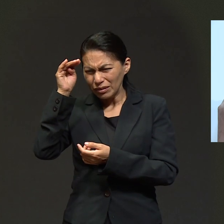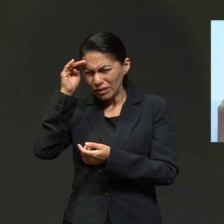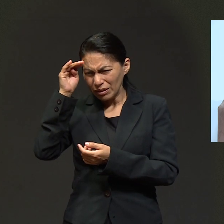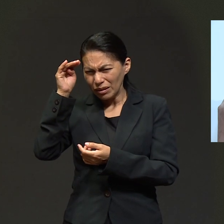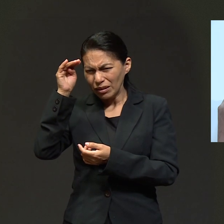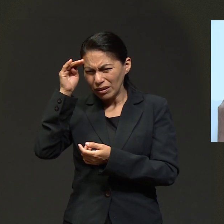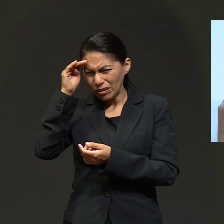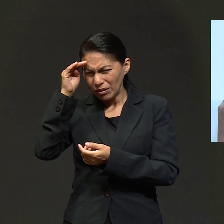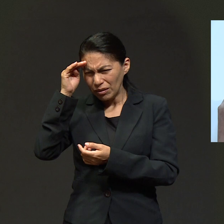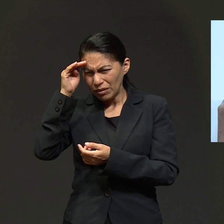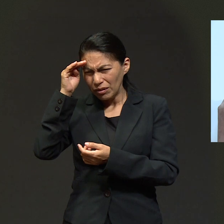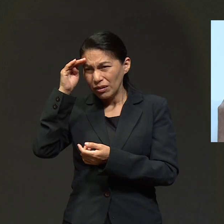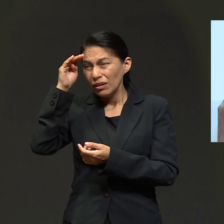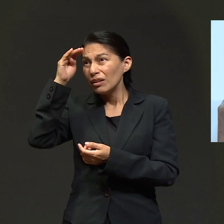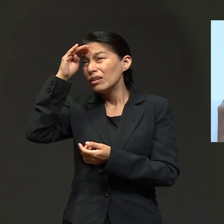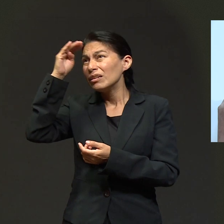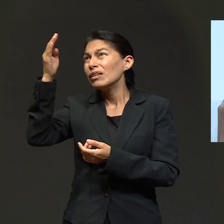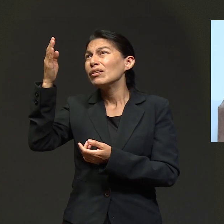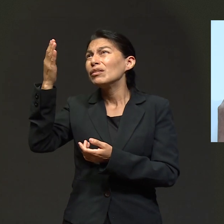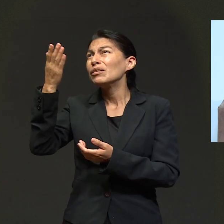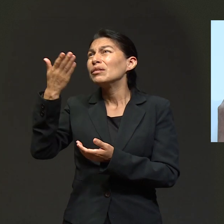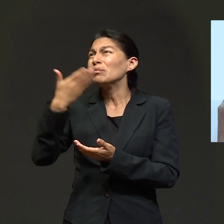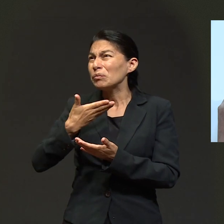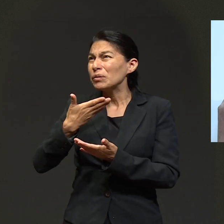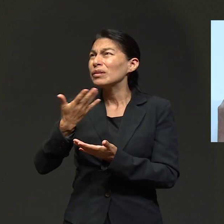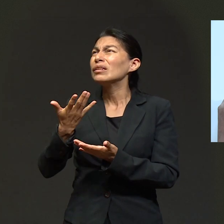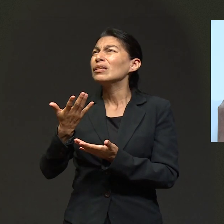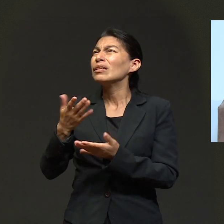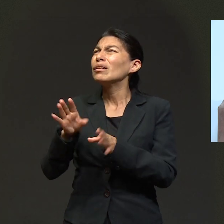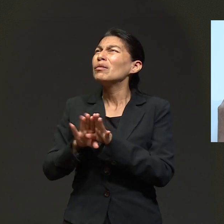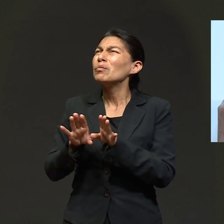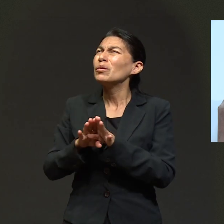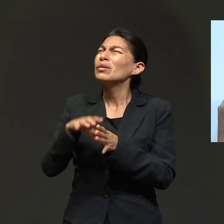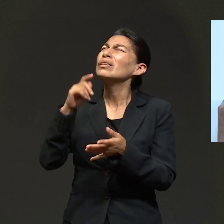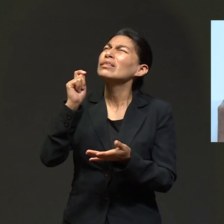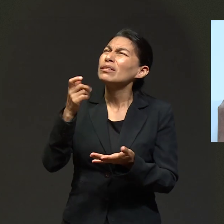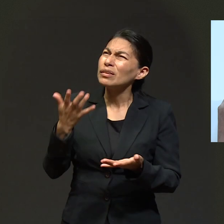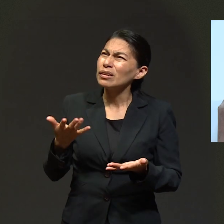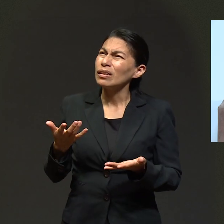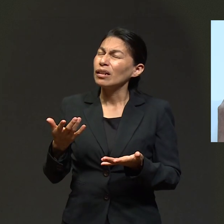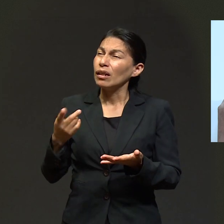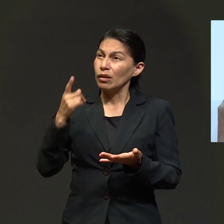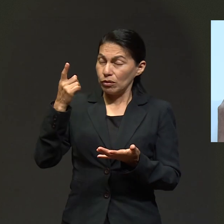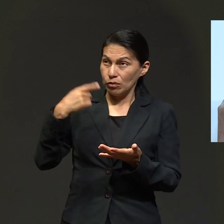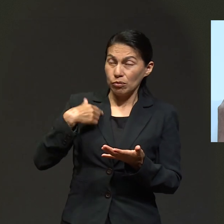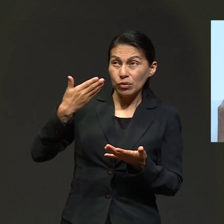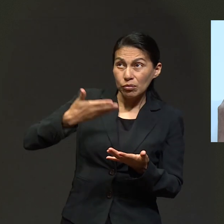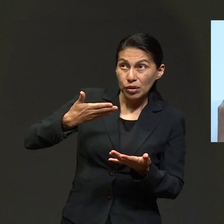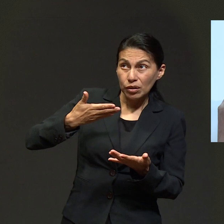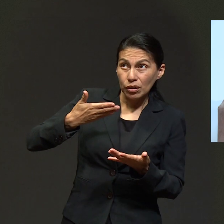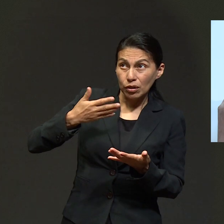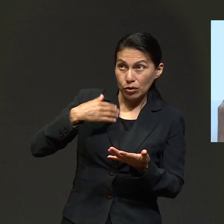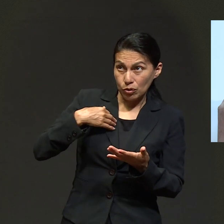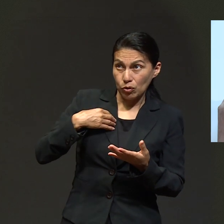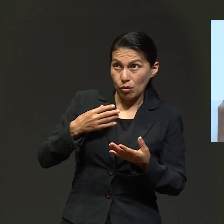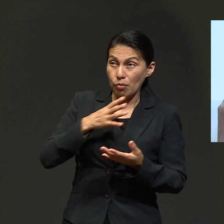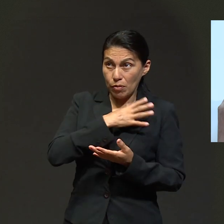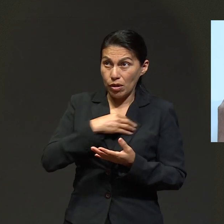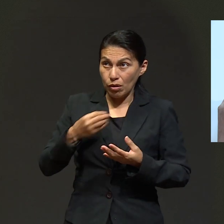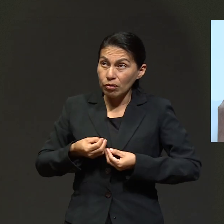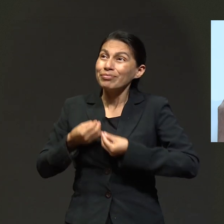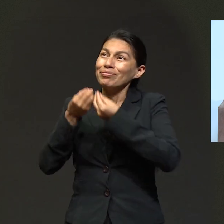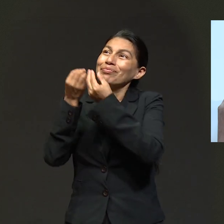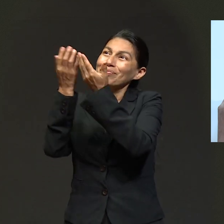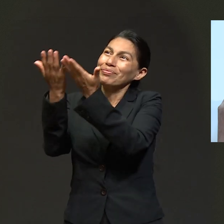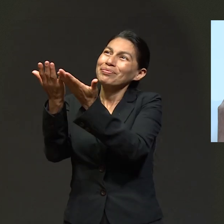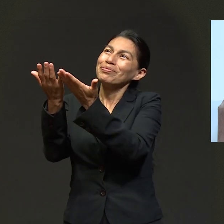ese pensamiento en mi corazón de decir, Señor, tú me lo estás pidiendo o de qué se trata esto. Porque si